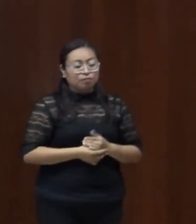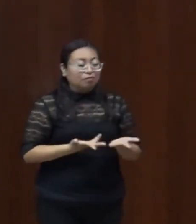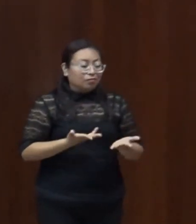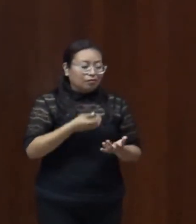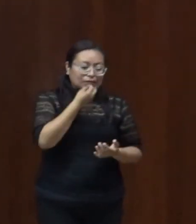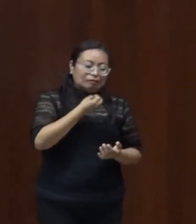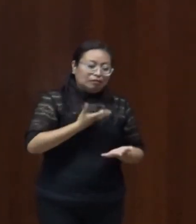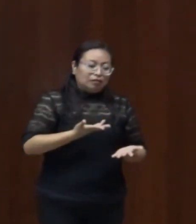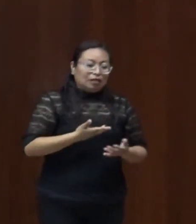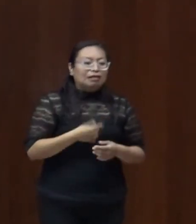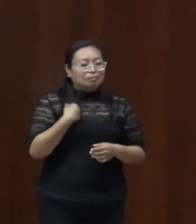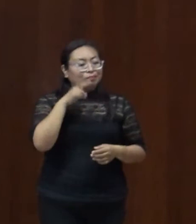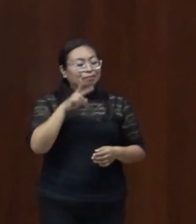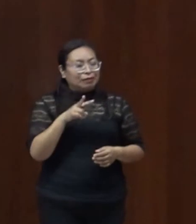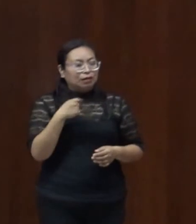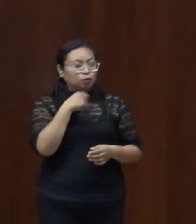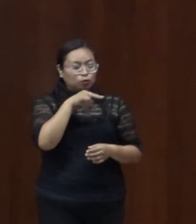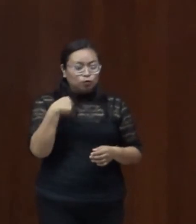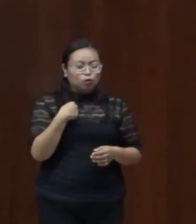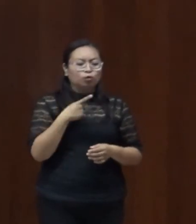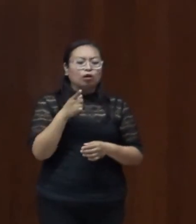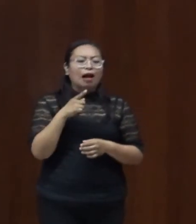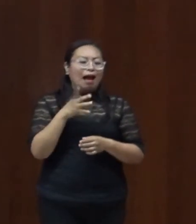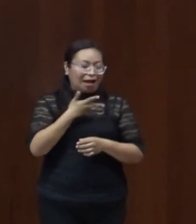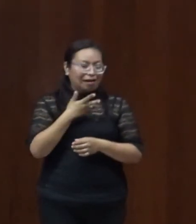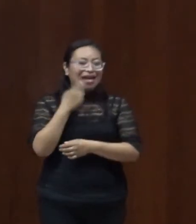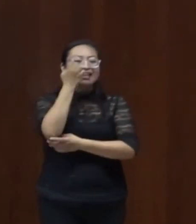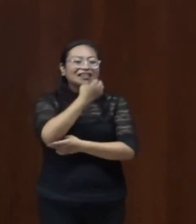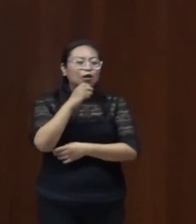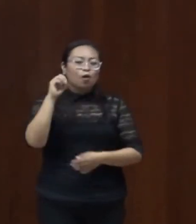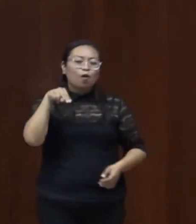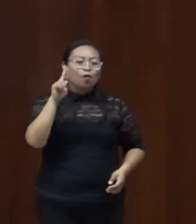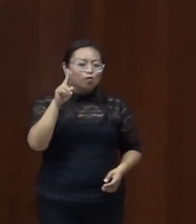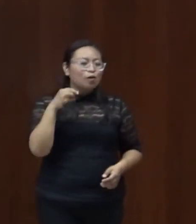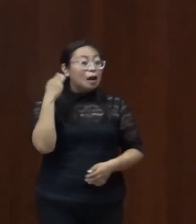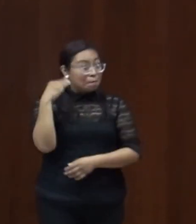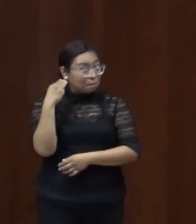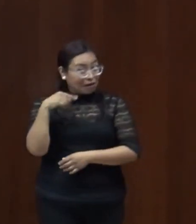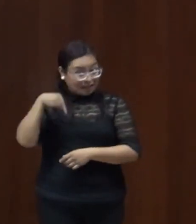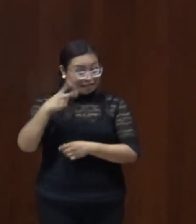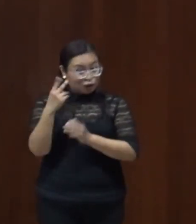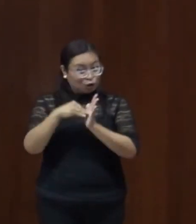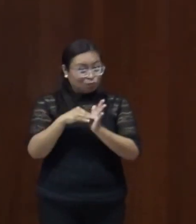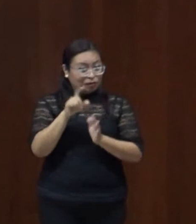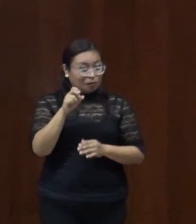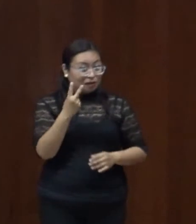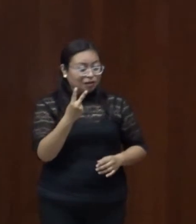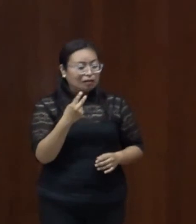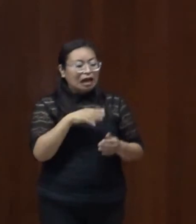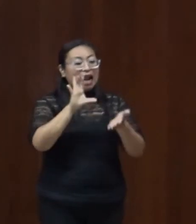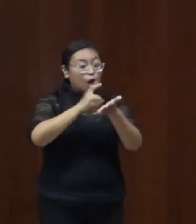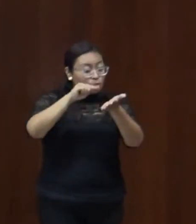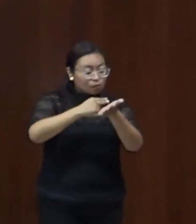Desafortunadamente, en el último examen que hace la ONU a México en marzo de este año, la implementación de esta Convención